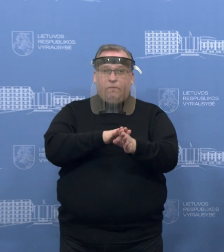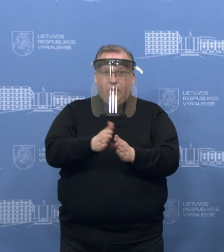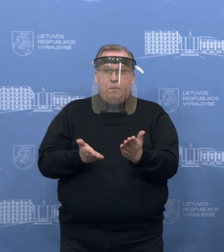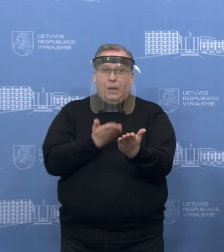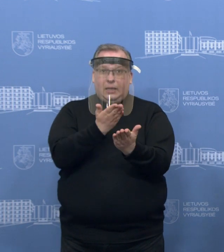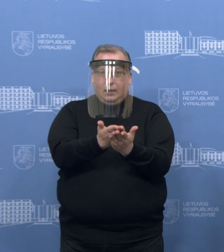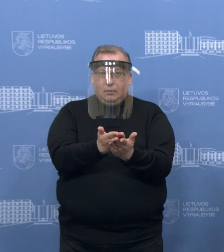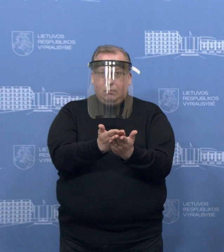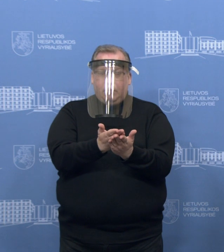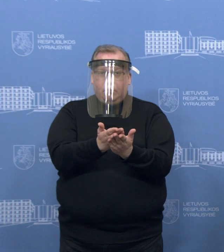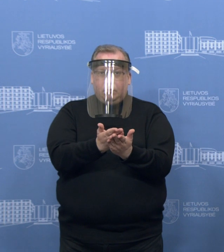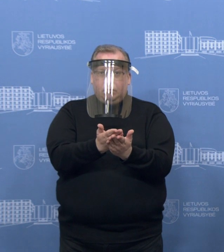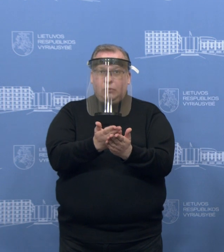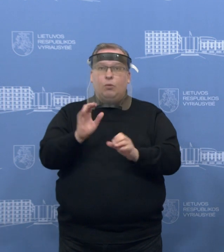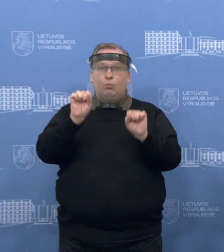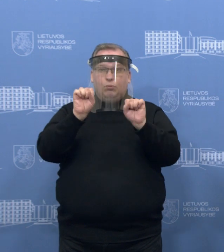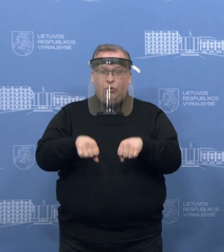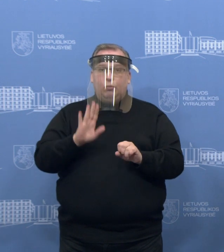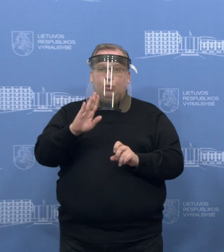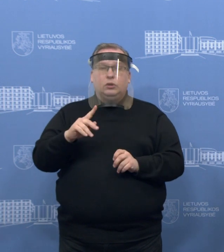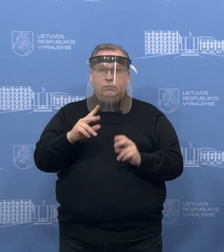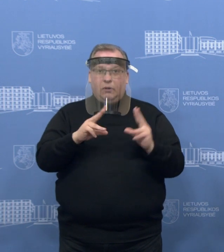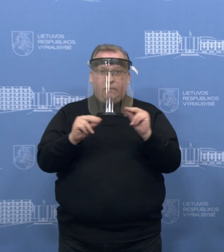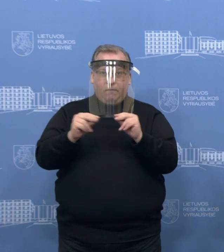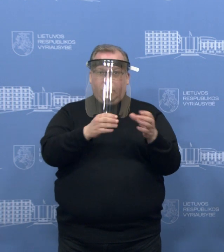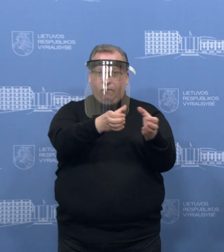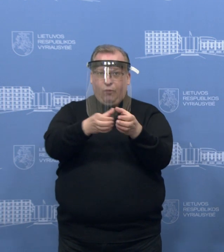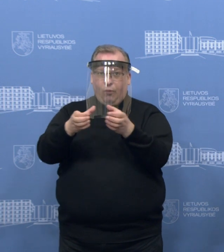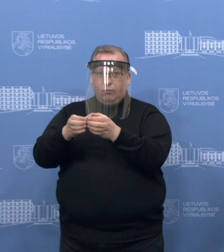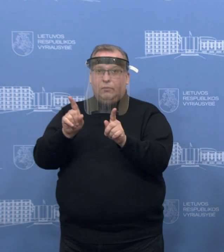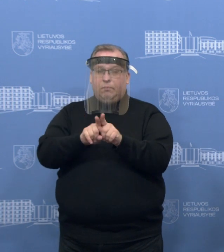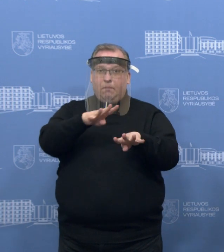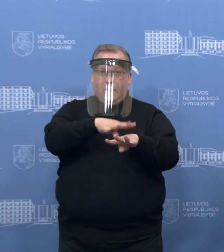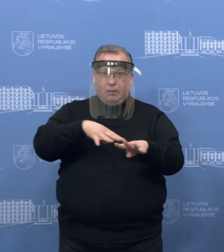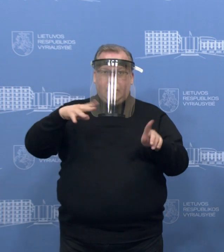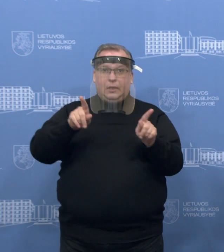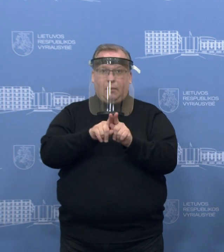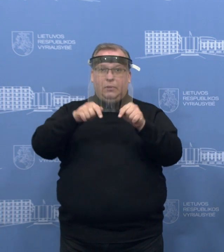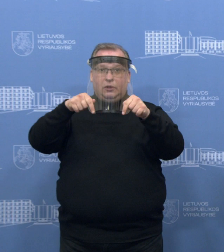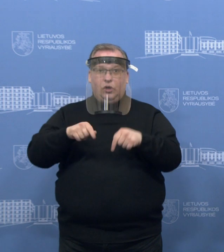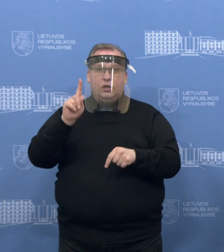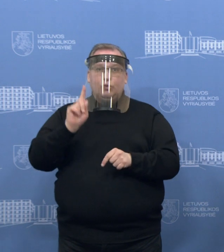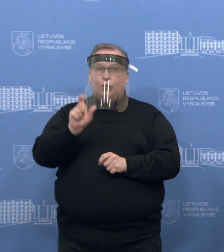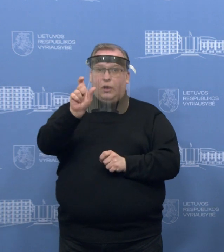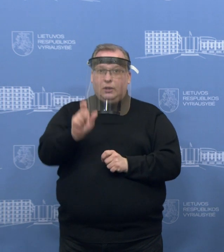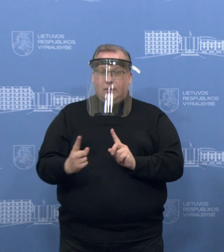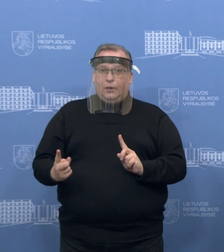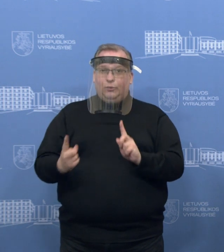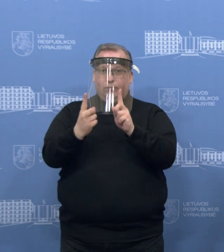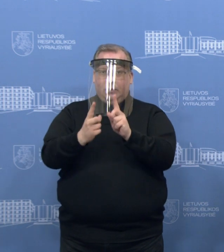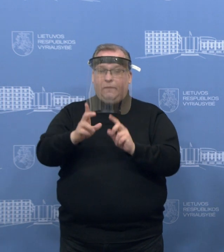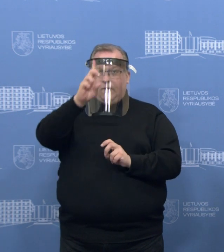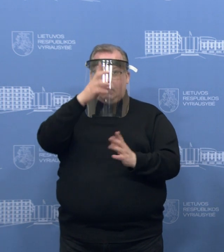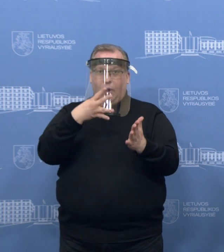pateikimo procedūrą, atsit bus galima kalbėtis tiek frakcijose, tiek parlamente, tiek čia su kandidatų į